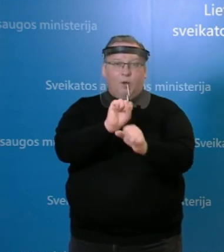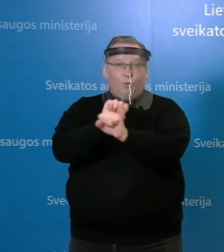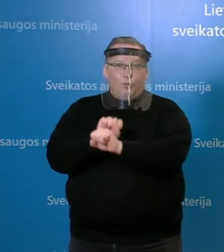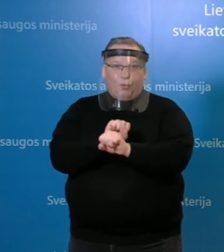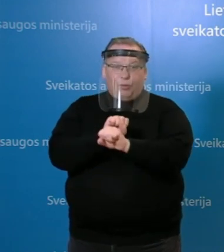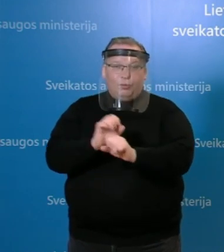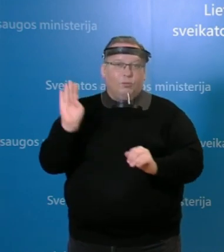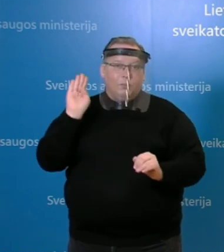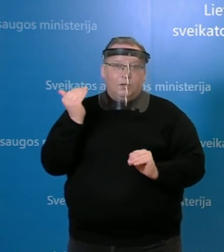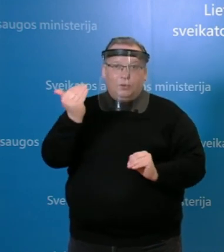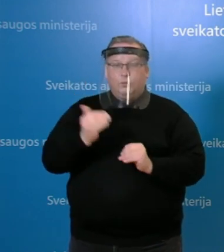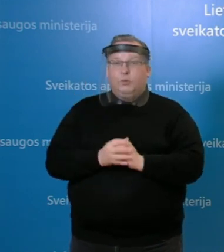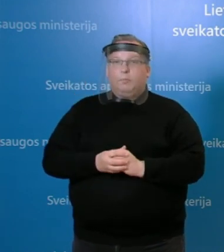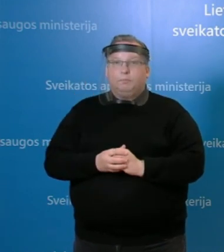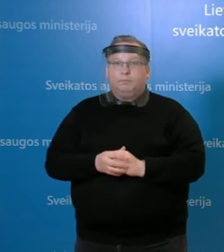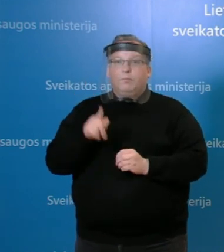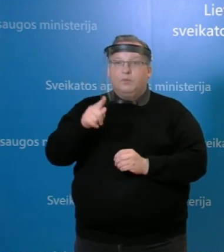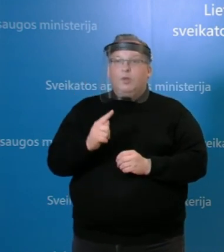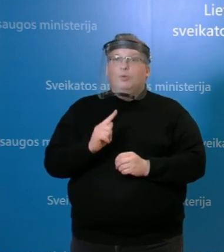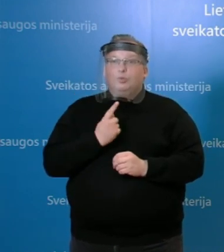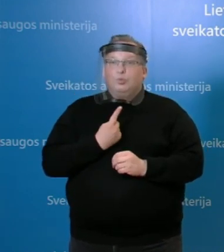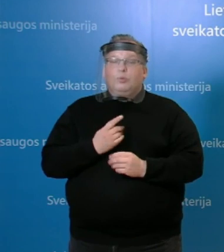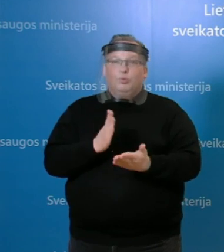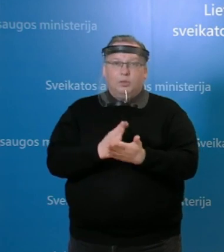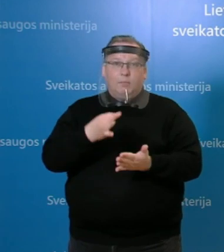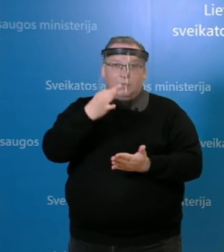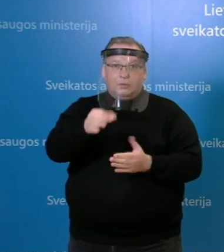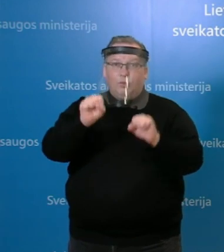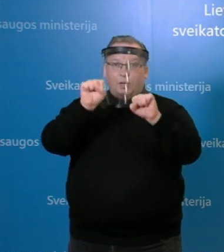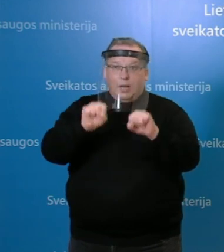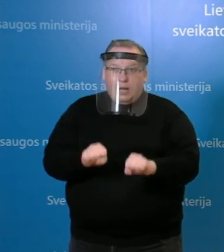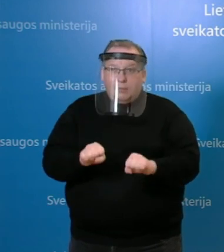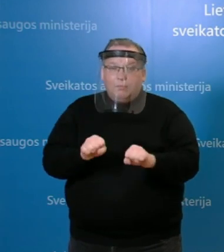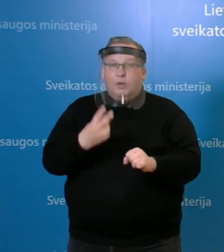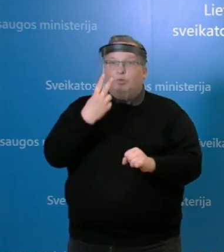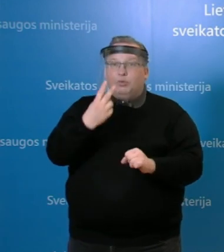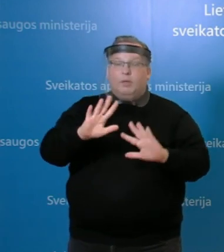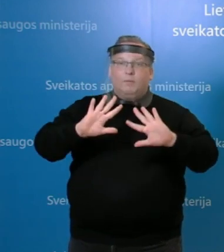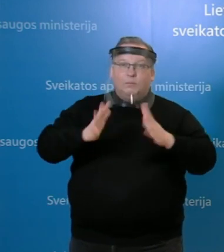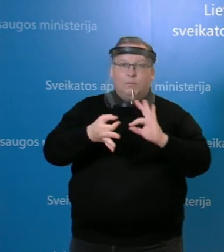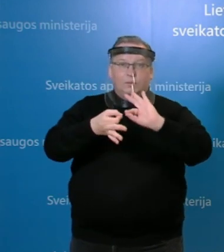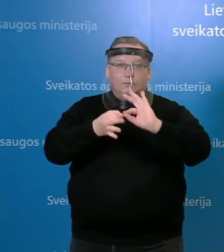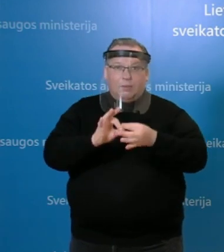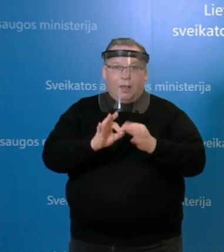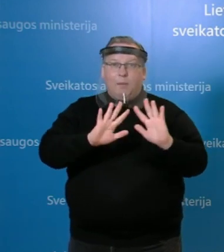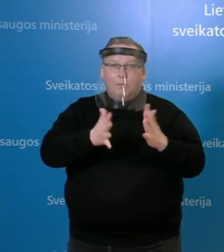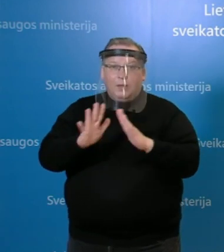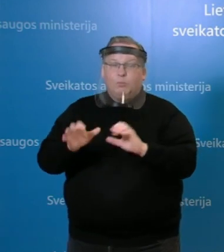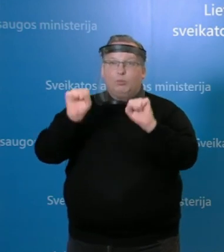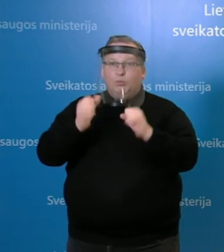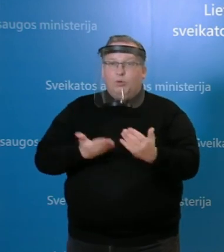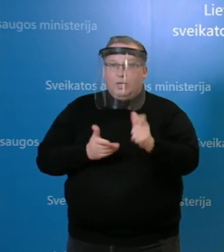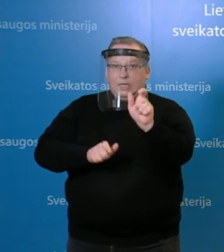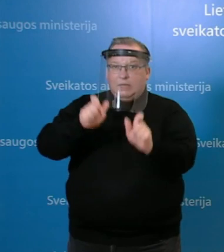Na tai iš tikrųjų čia sudėtinga ir paaiškinti, kadangi gali nulemti daug aplinkybių, tas pats ir galbūt